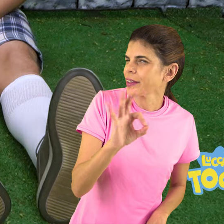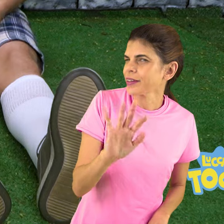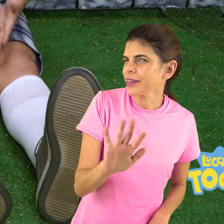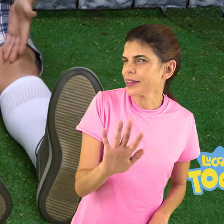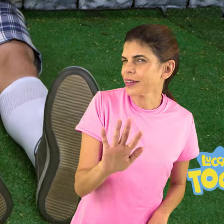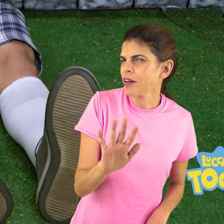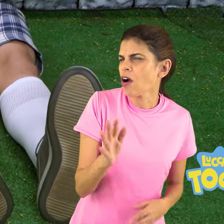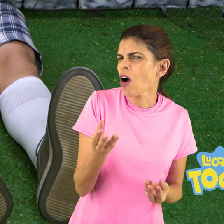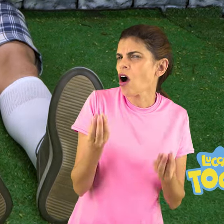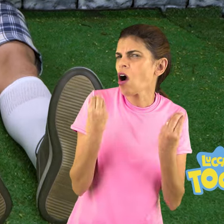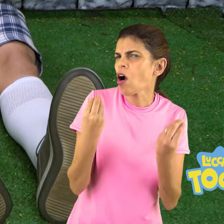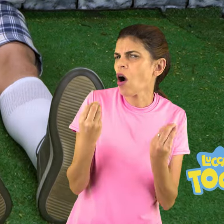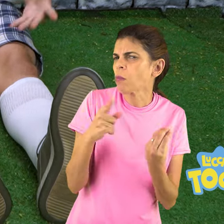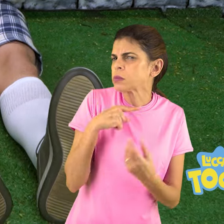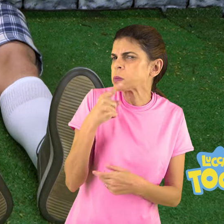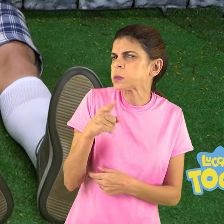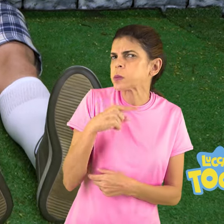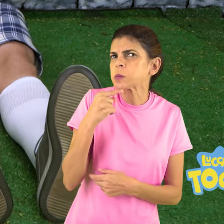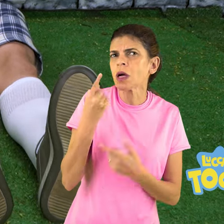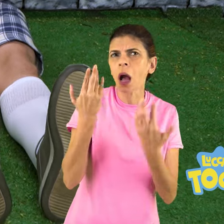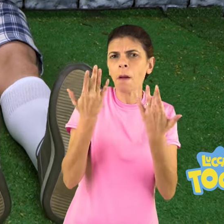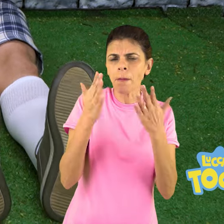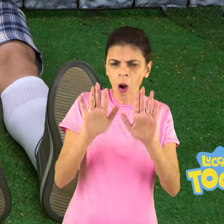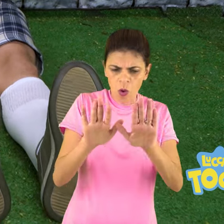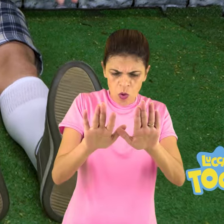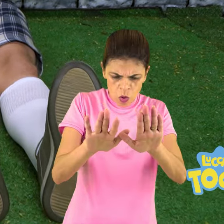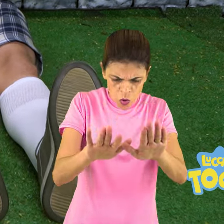Como que eu não consigo encostar as minhas mãos nos meus pés?